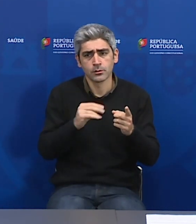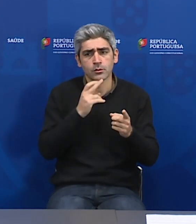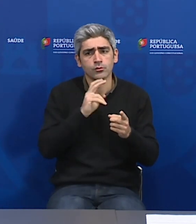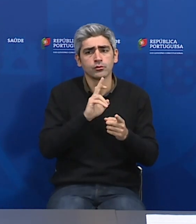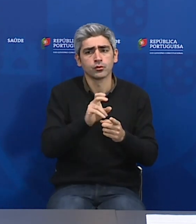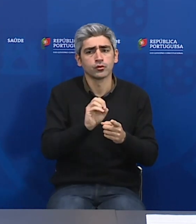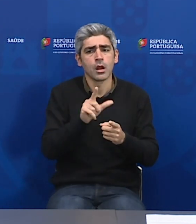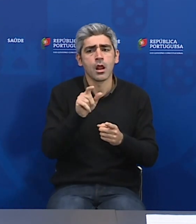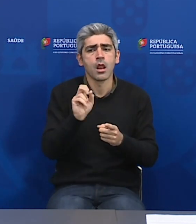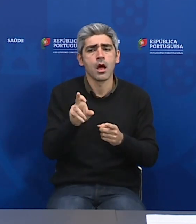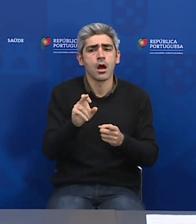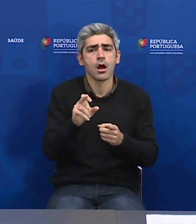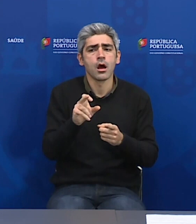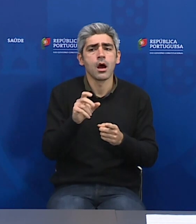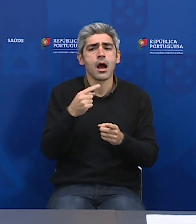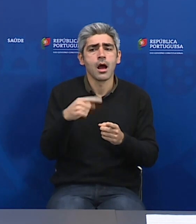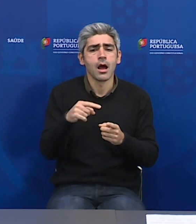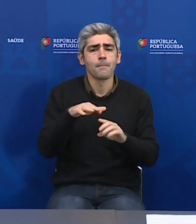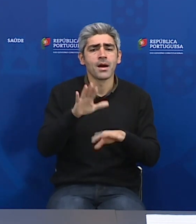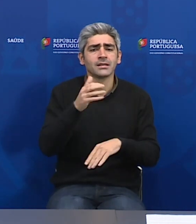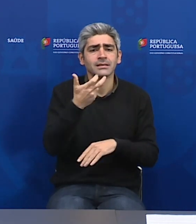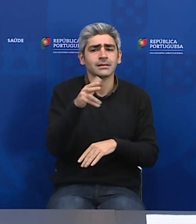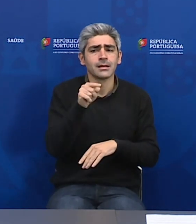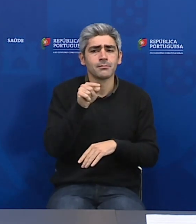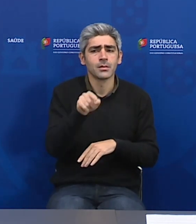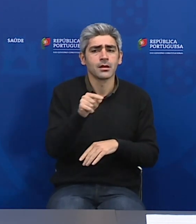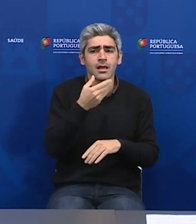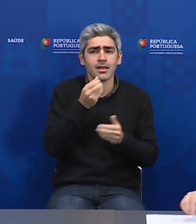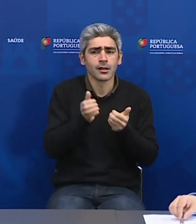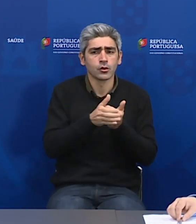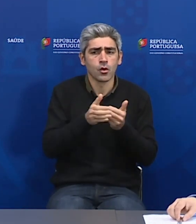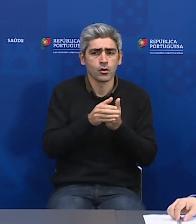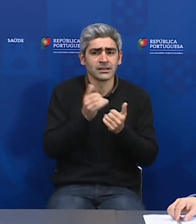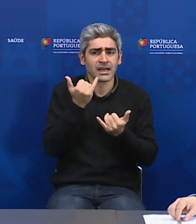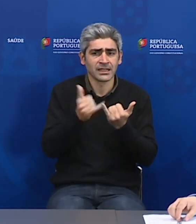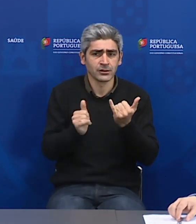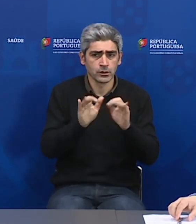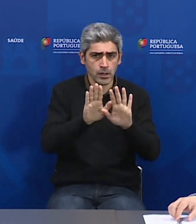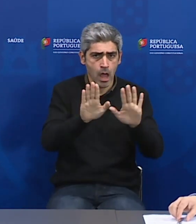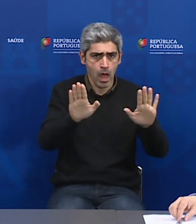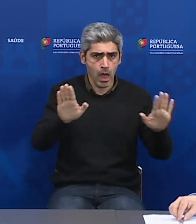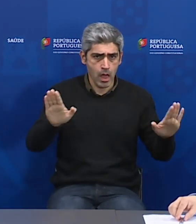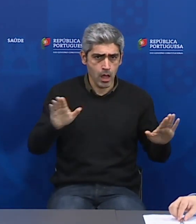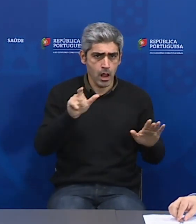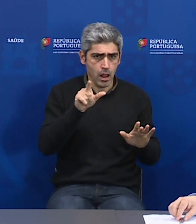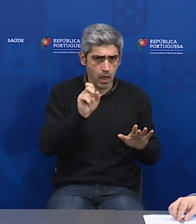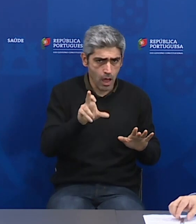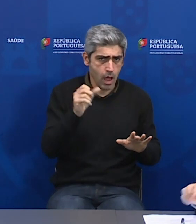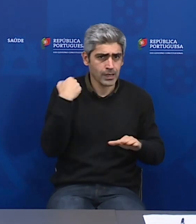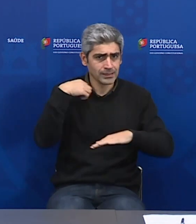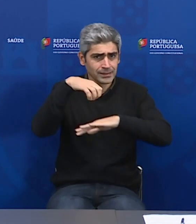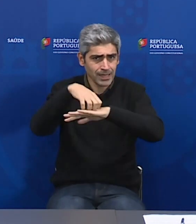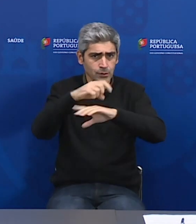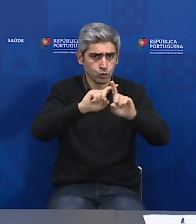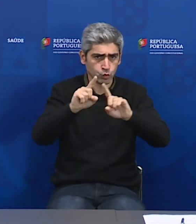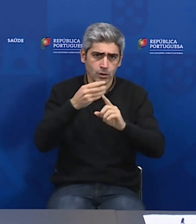à questão dos lares, portanto, há mais de 100 mil idosos em risco que estão nestes lares, residências,